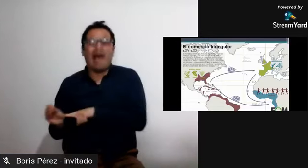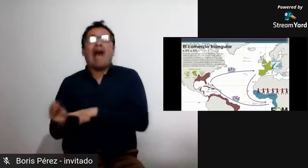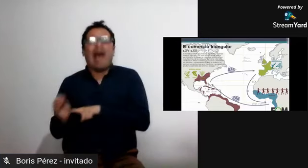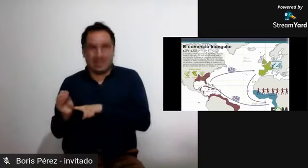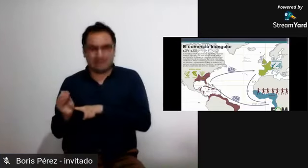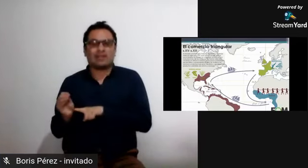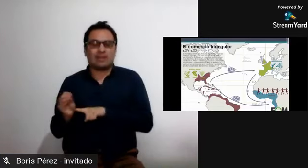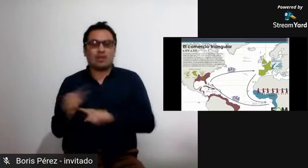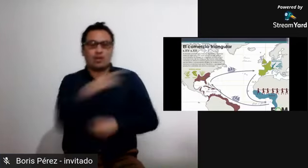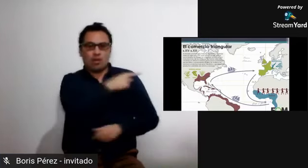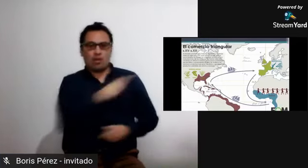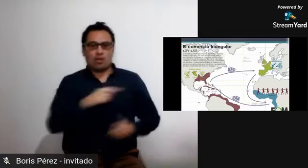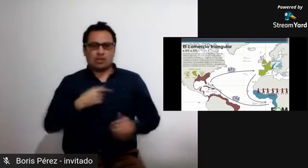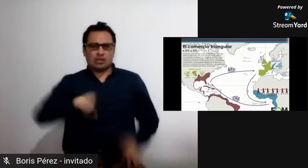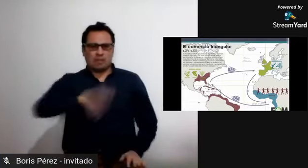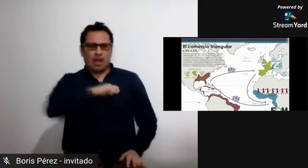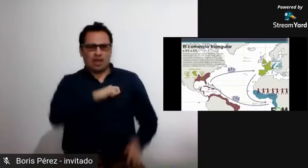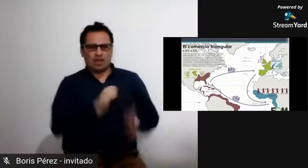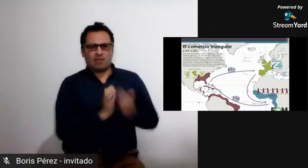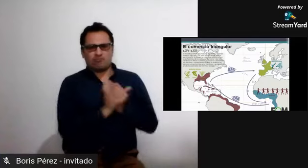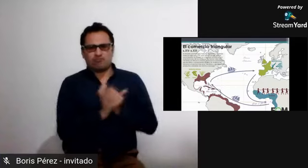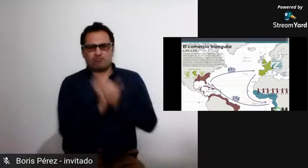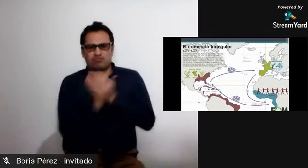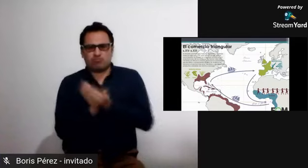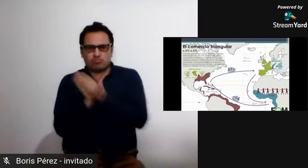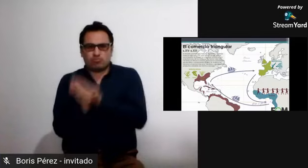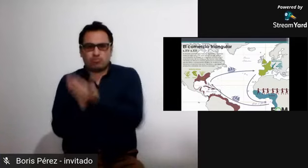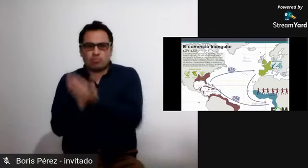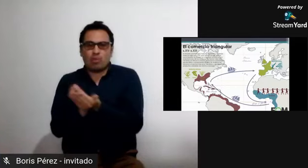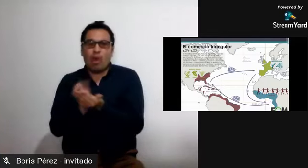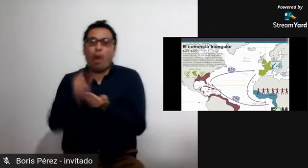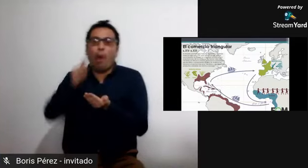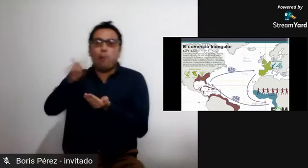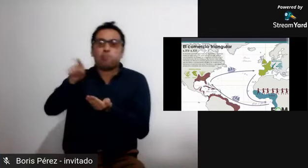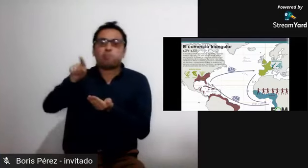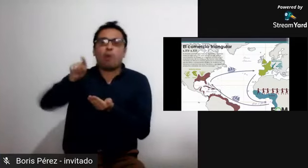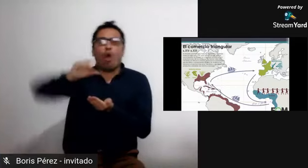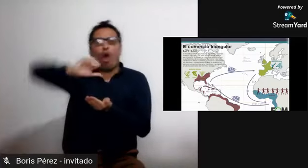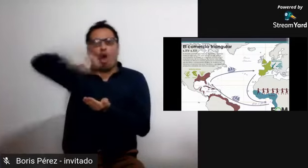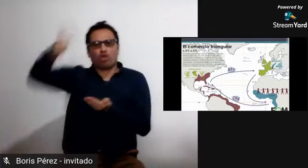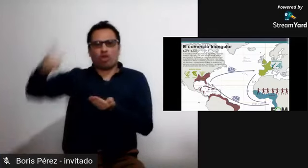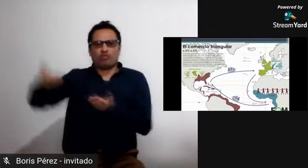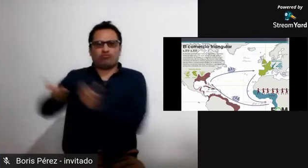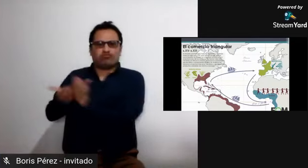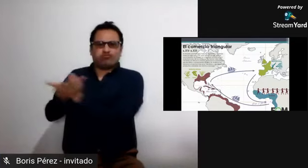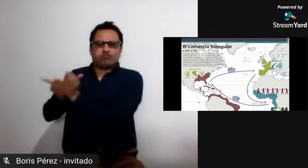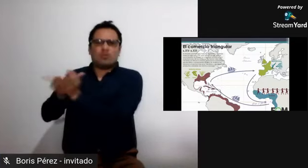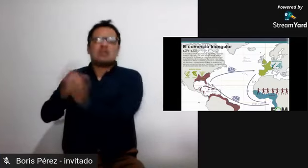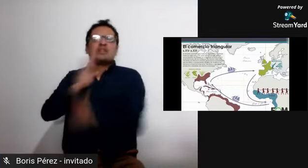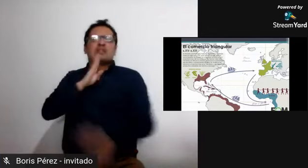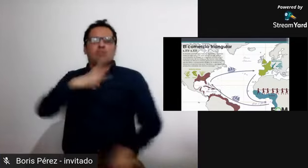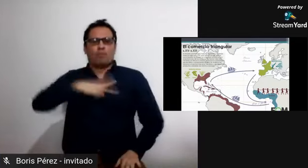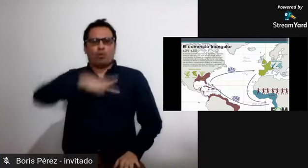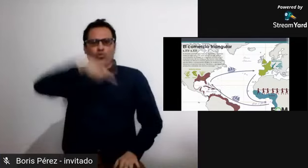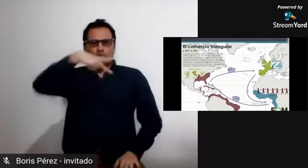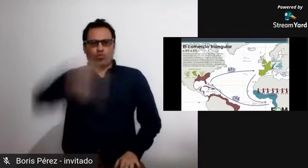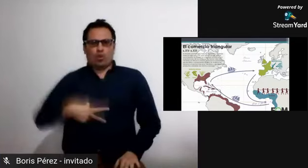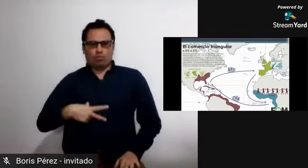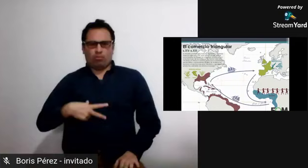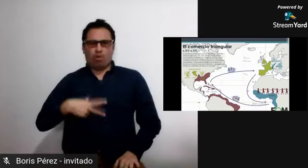reemplazar esta mano de obra trayendo a negros oa esclavos desde el continente áfrica